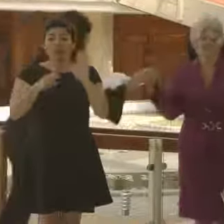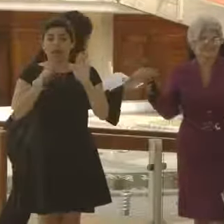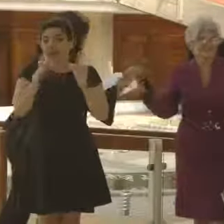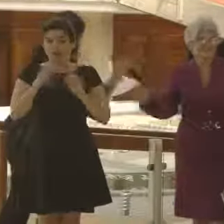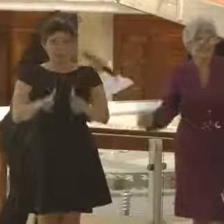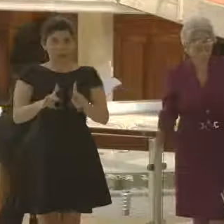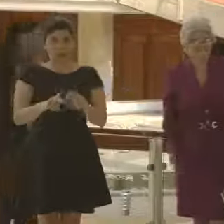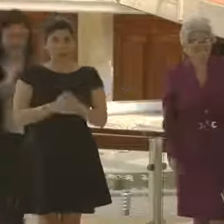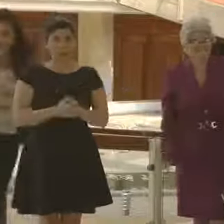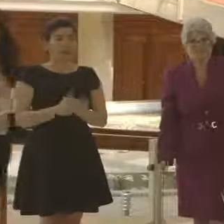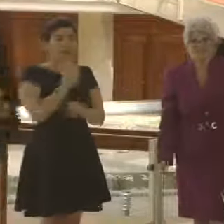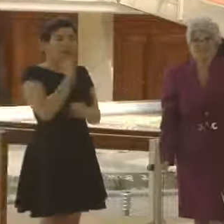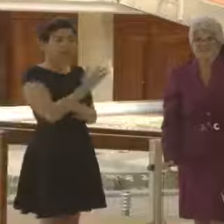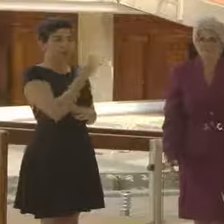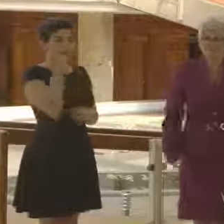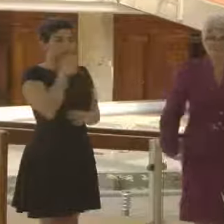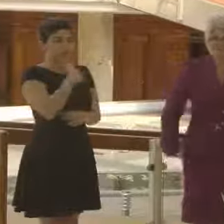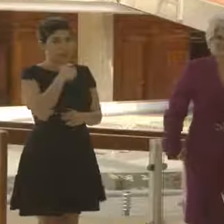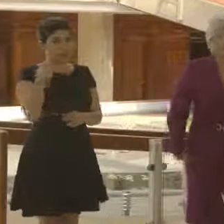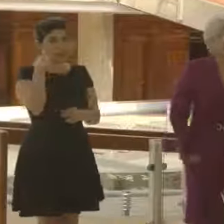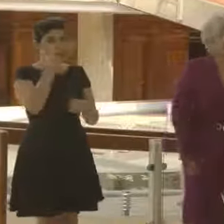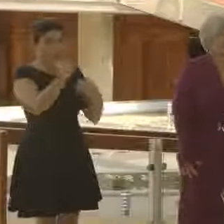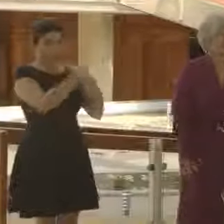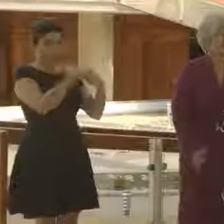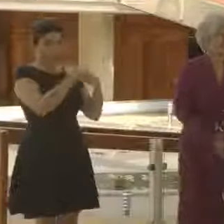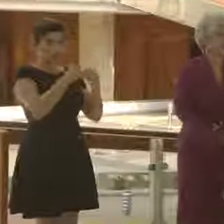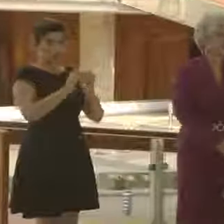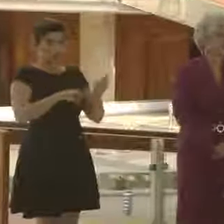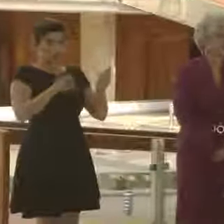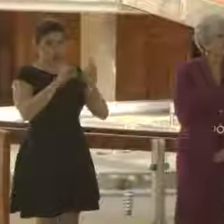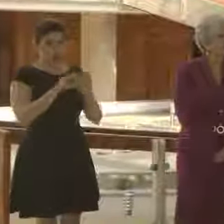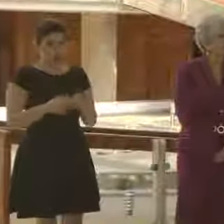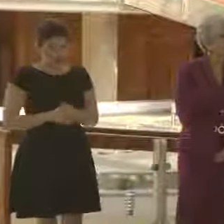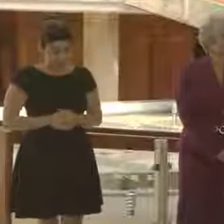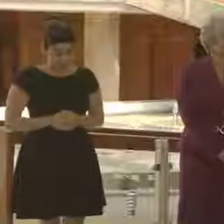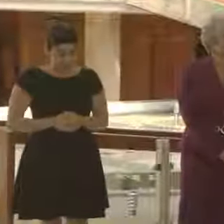Muchas gracias, señora ministra, por esta importante precisión.